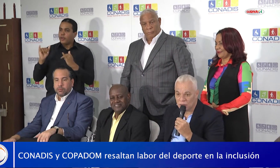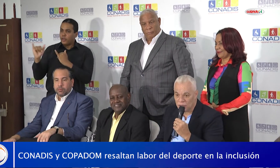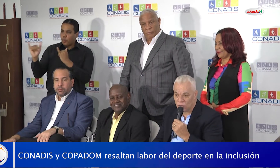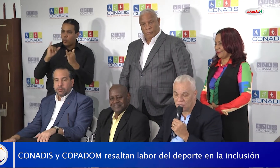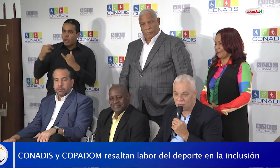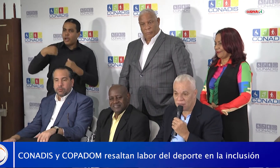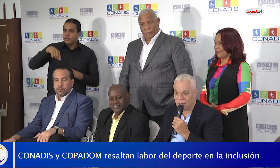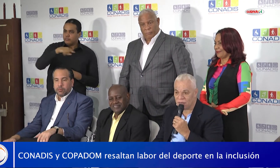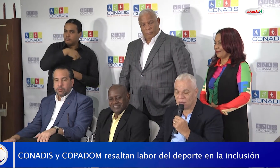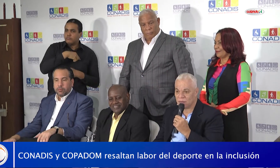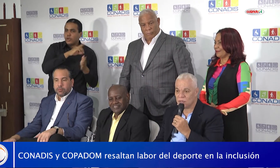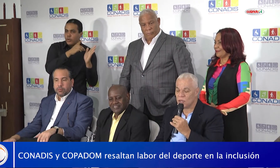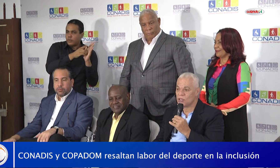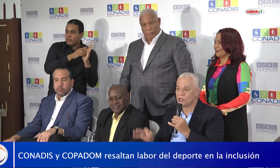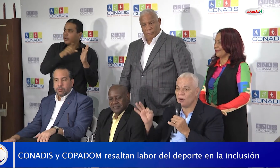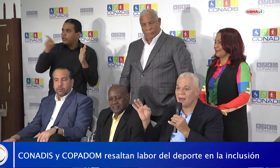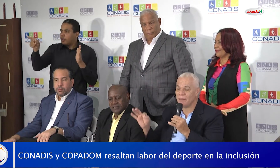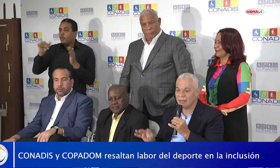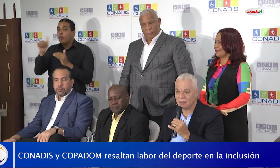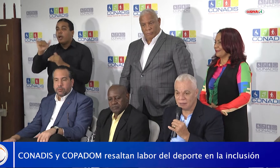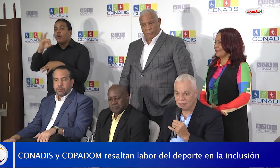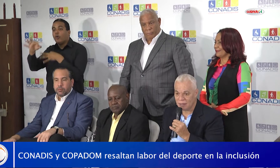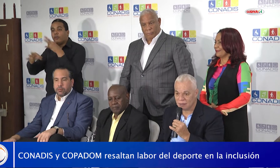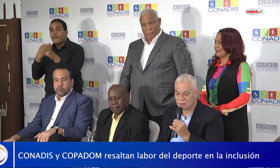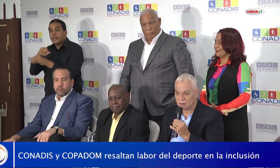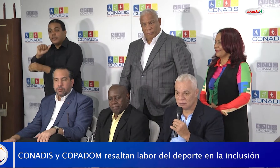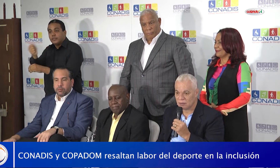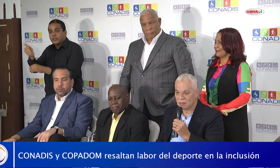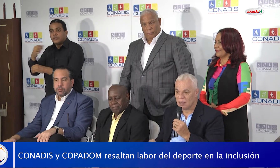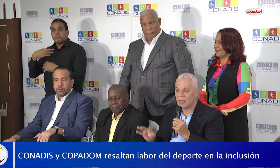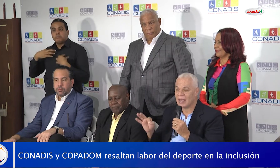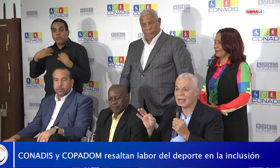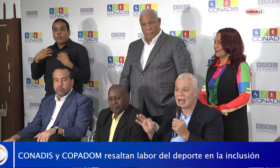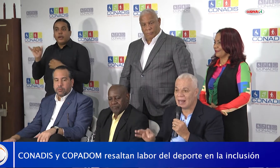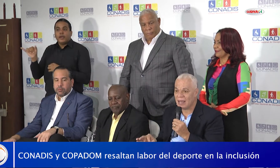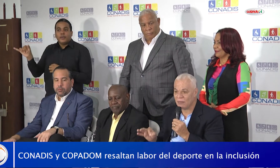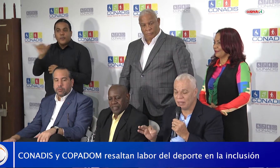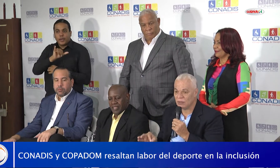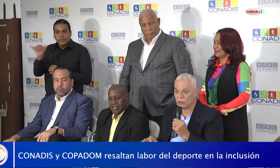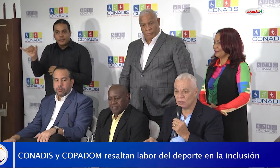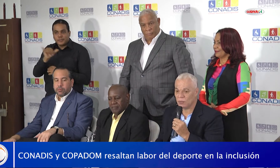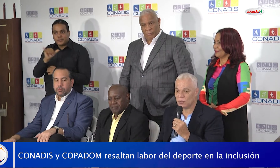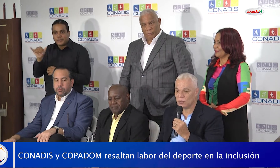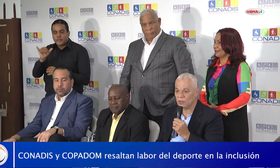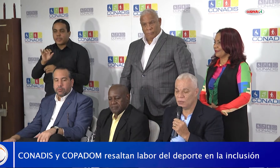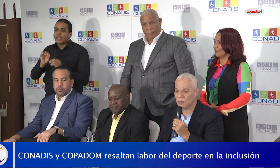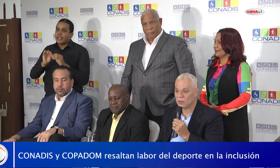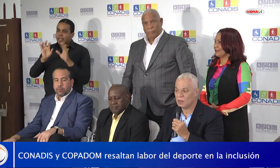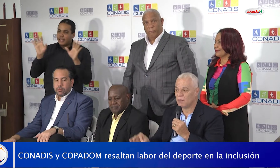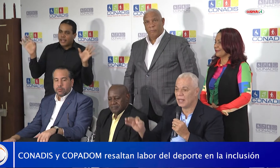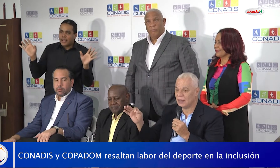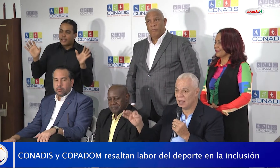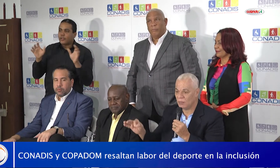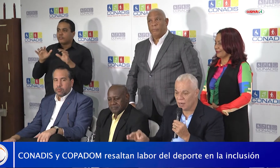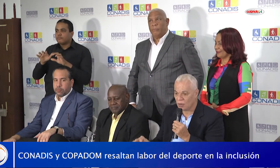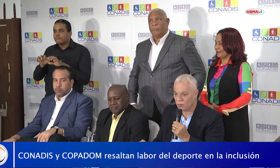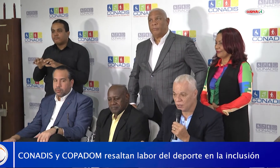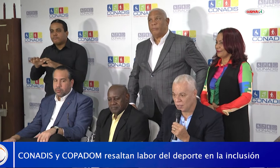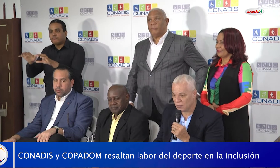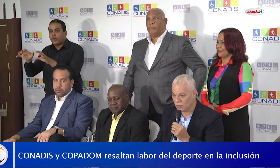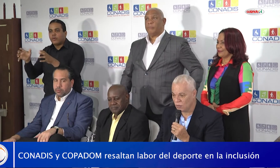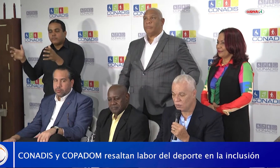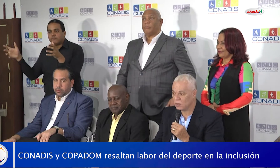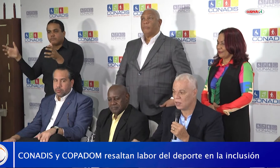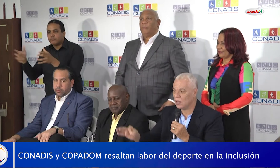de otra federación. Solamente en cada evento deportivo mandamos la